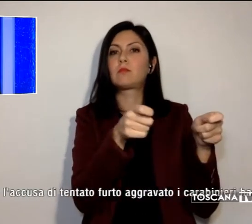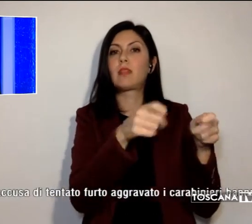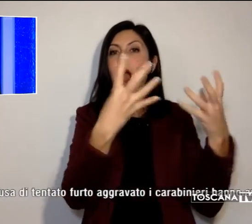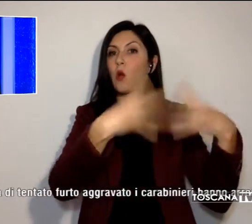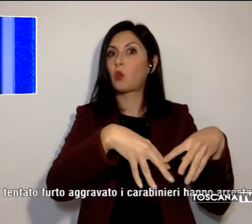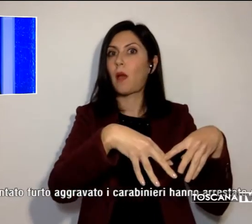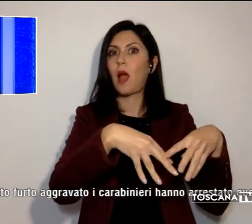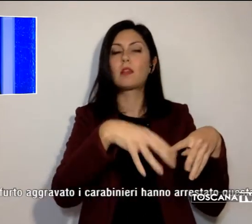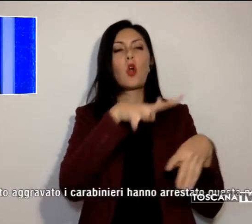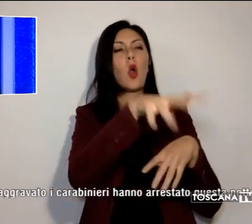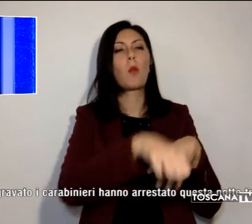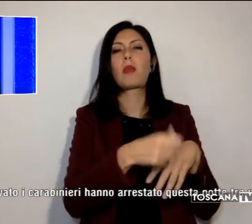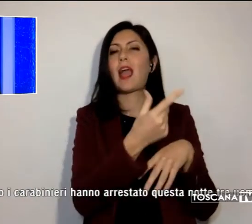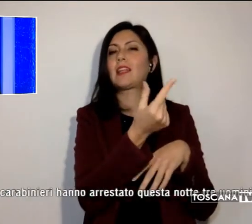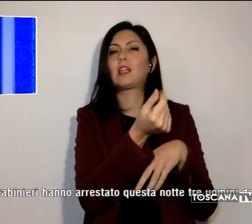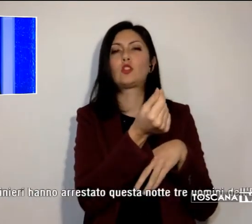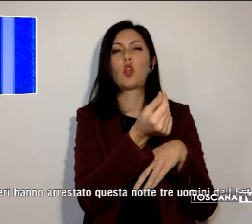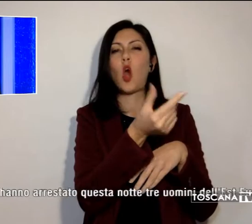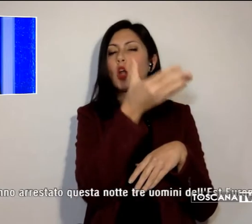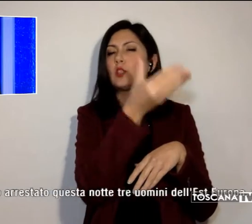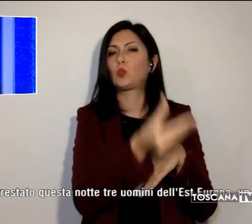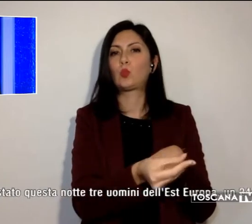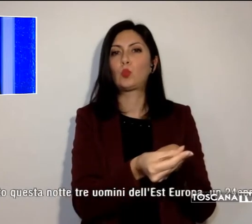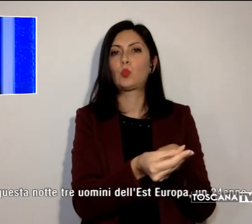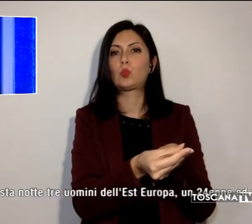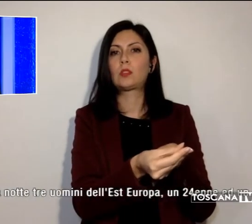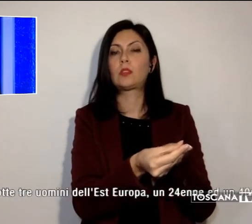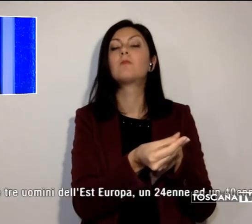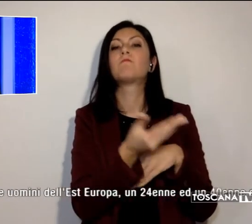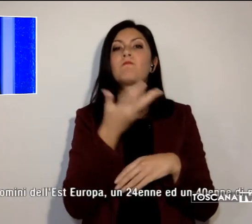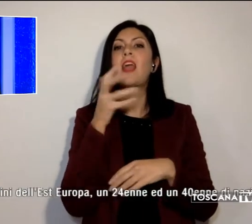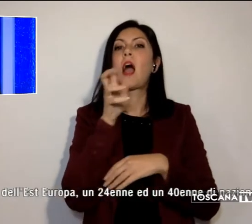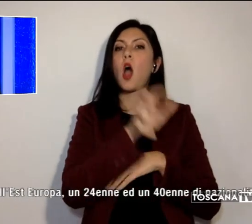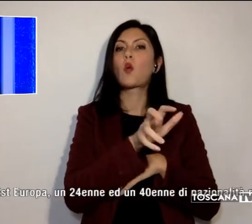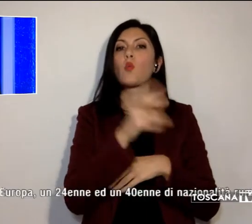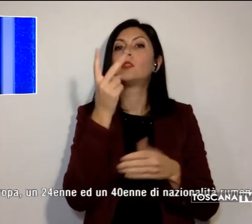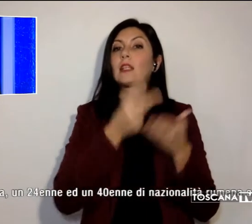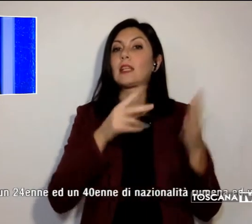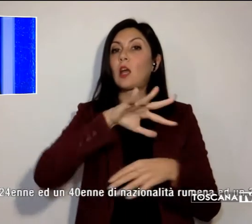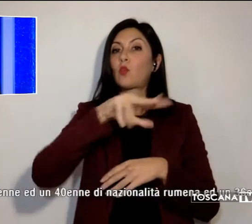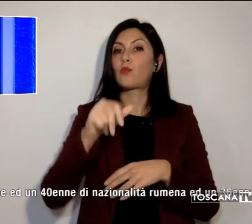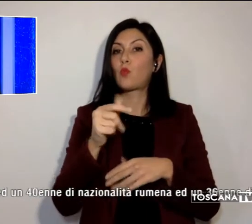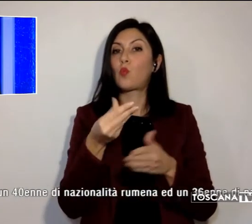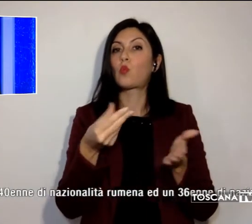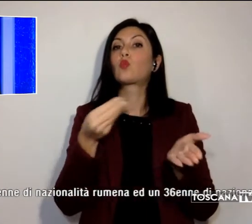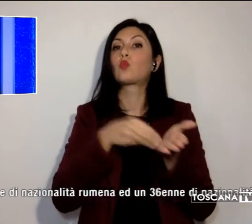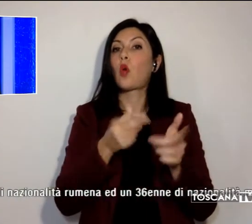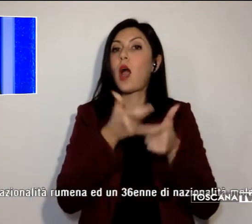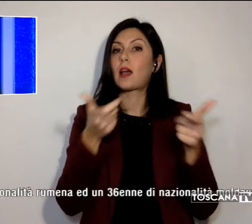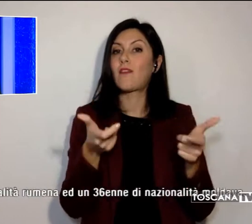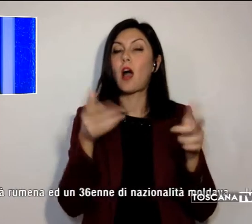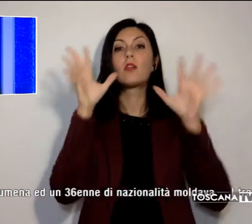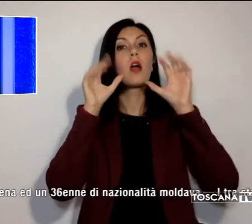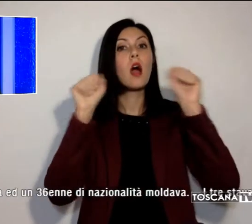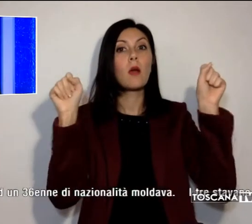soldi contenuti. Con l'accusa di tentato furto aggravato, i carabinieri hanno arrestato questa